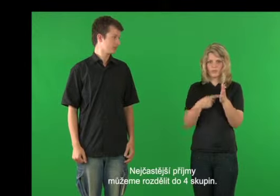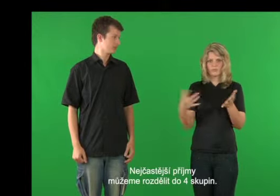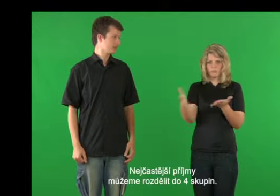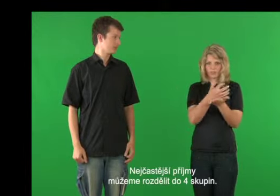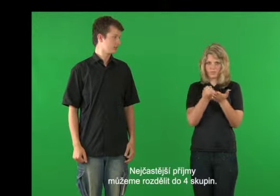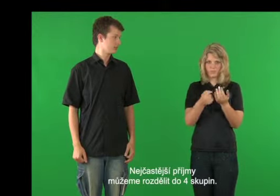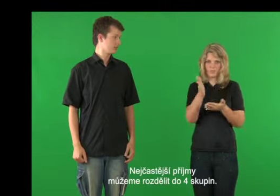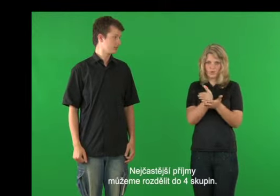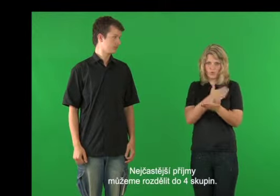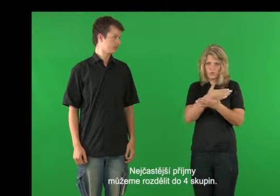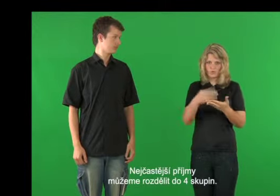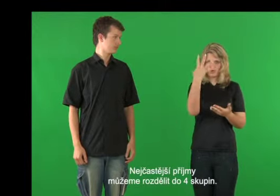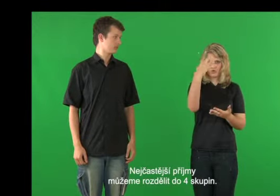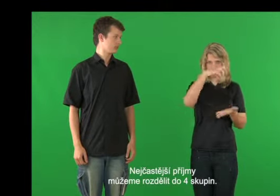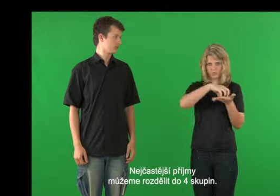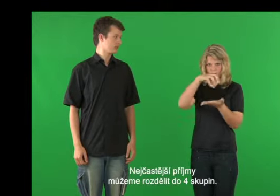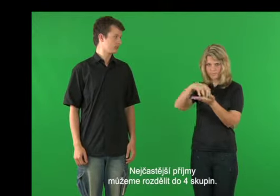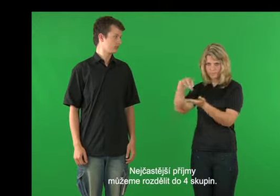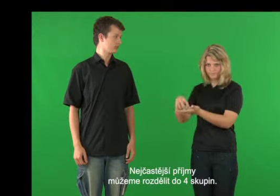Nejčastěji příjmy můžeme rozdělit do čtyř skupy.